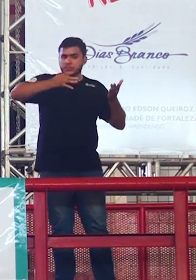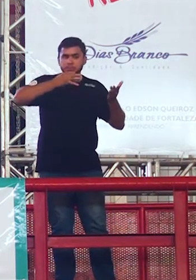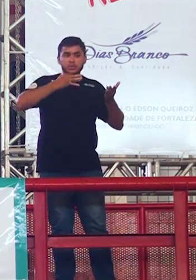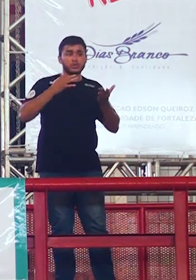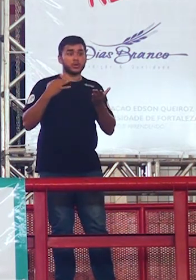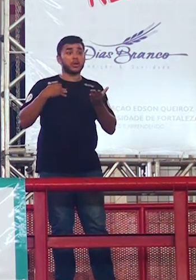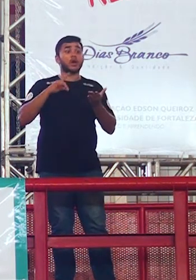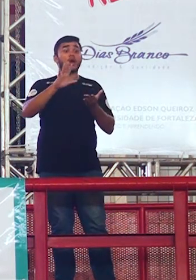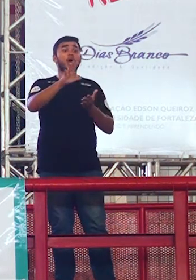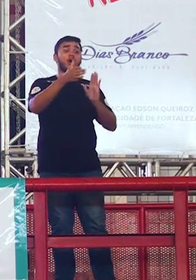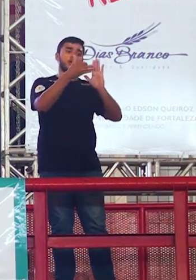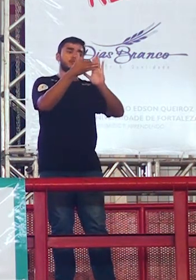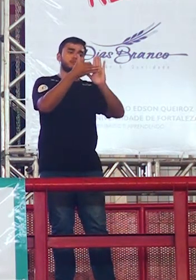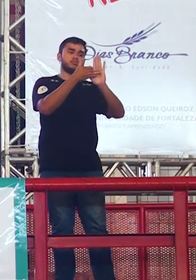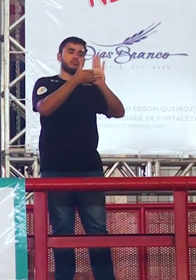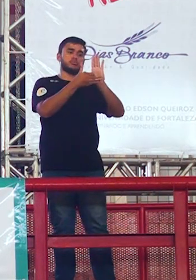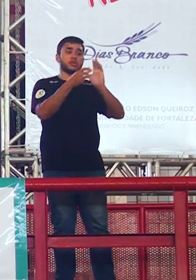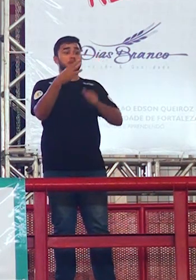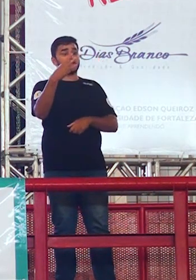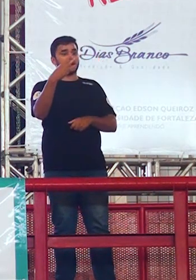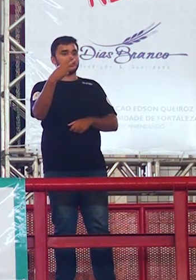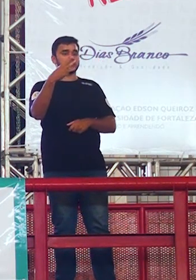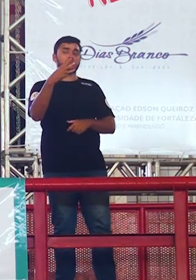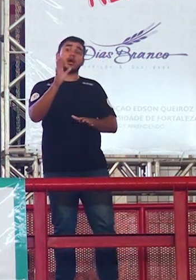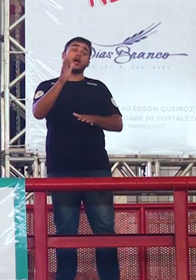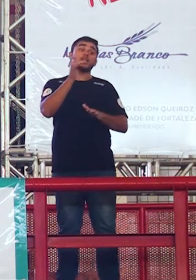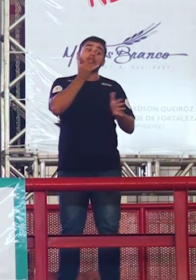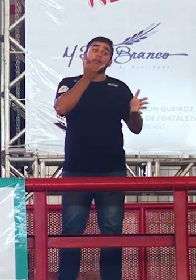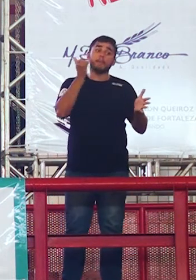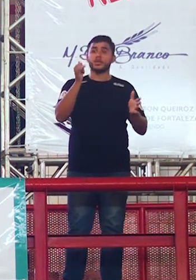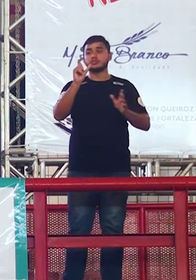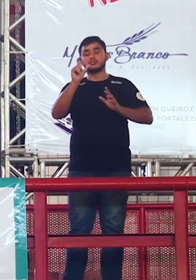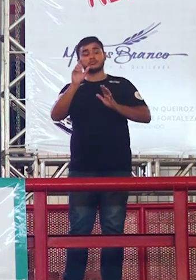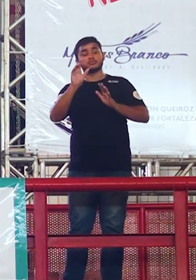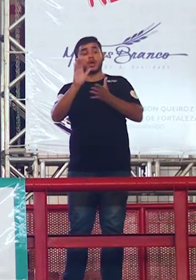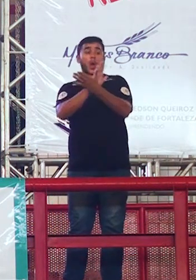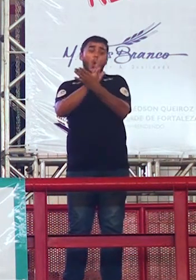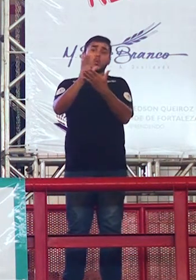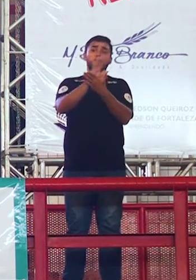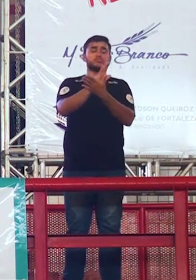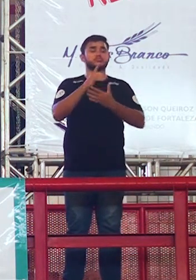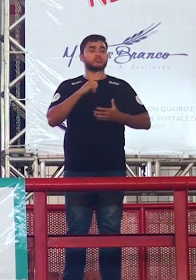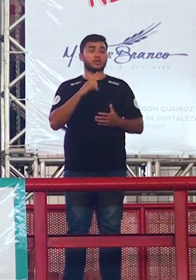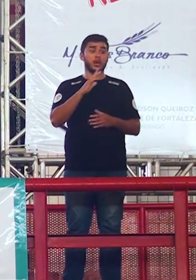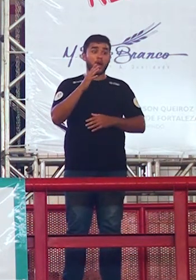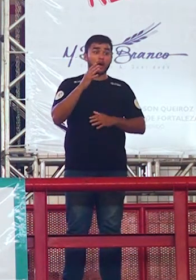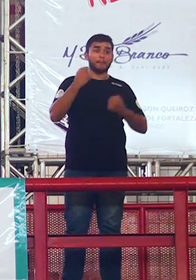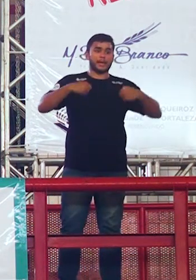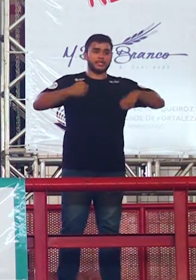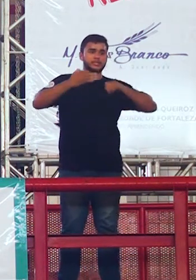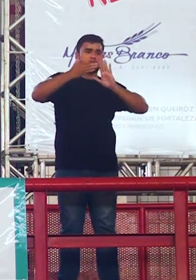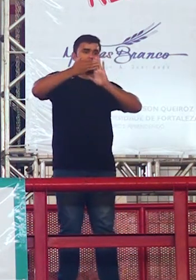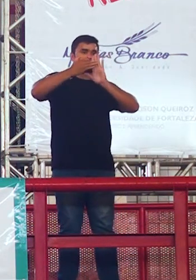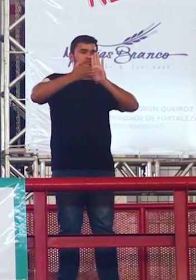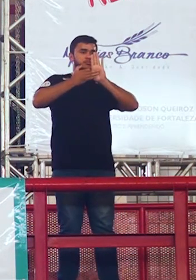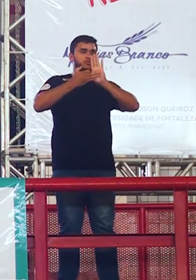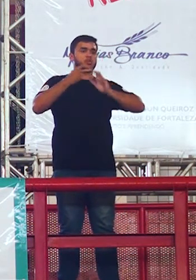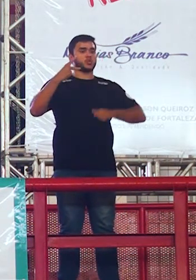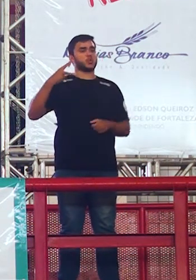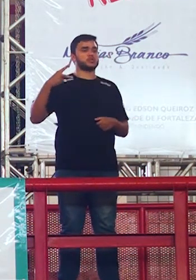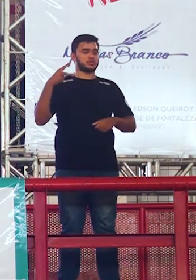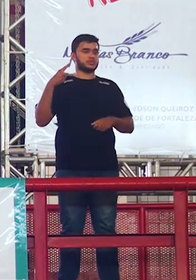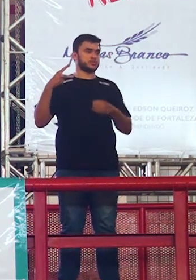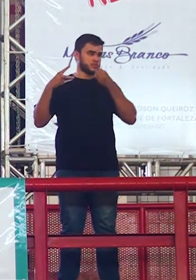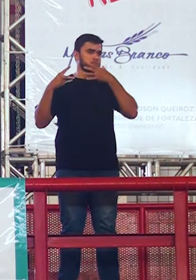que chegam a gastar três parágrafos mas quando eu falo dois é o mínimo mínimo mínimo pra você